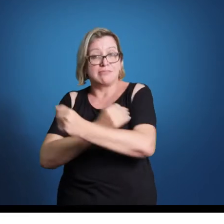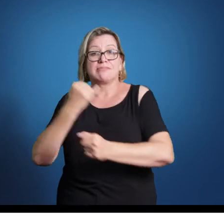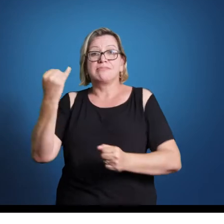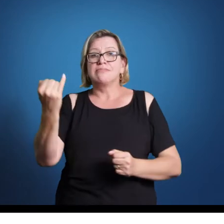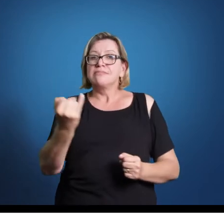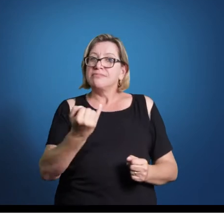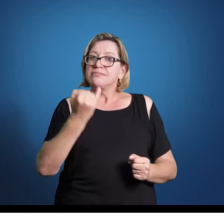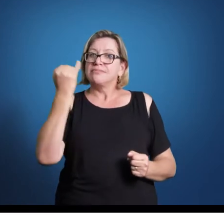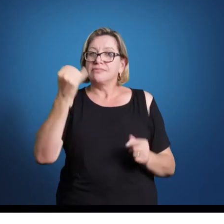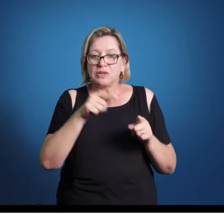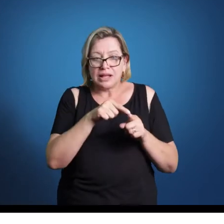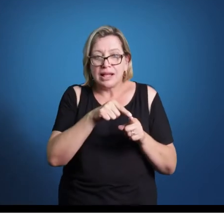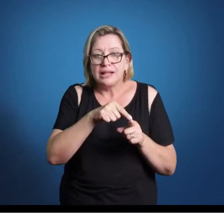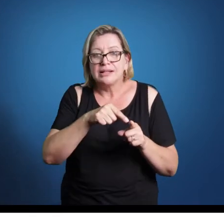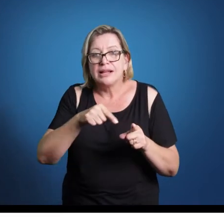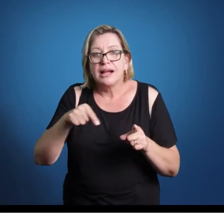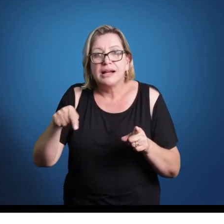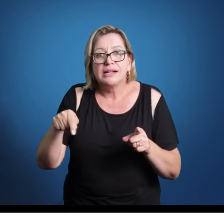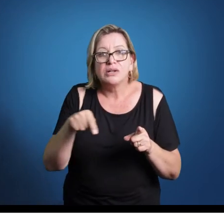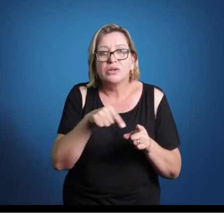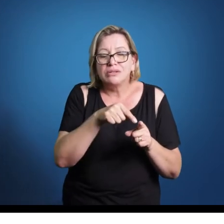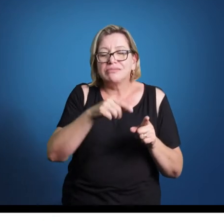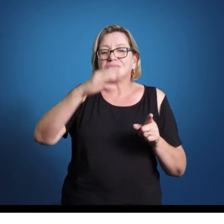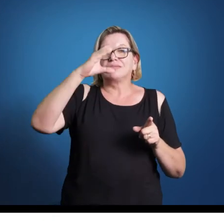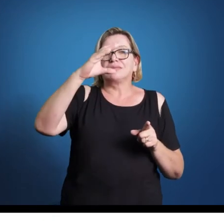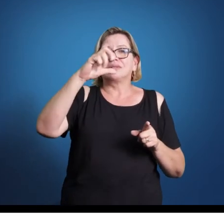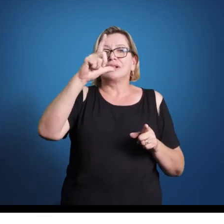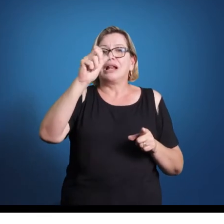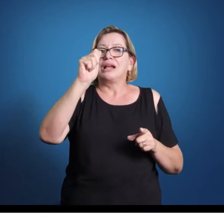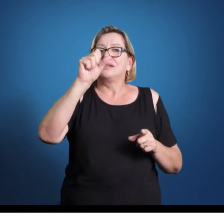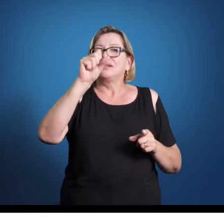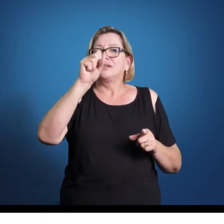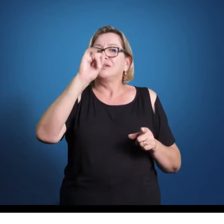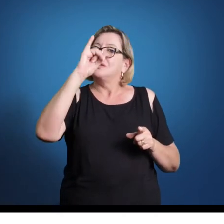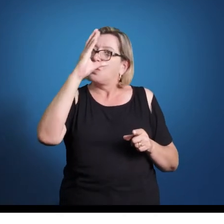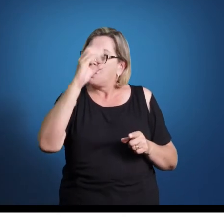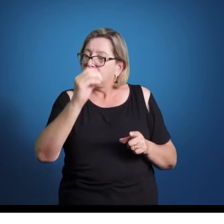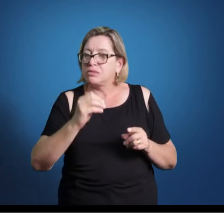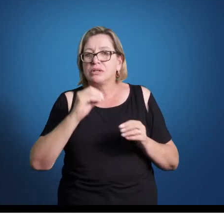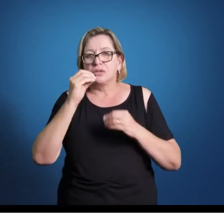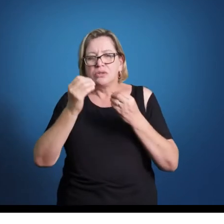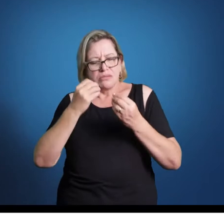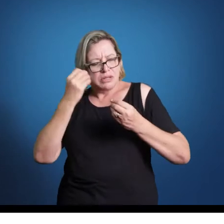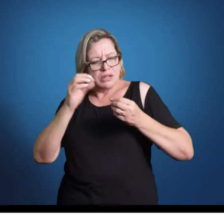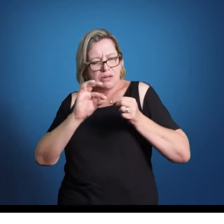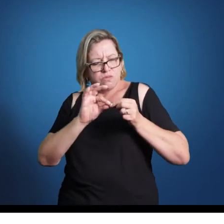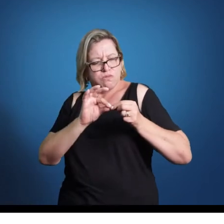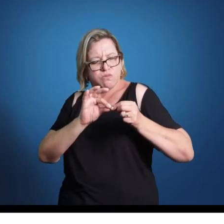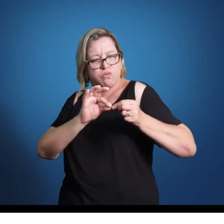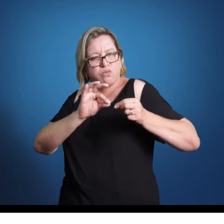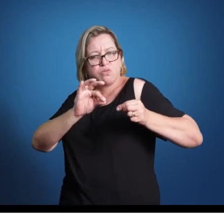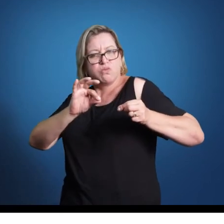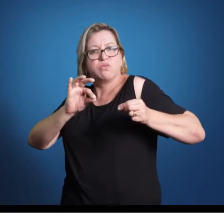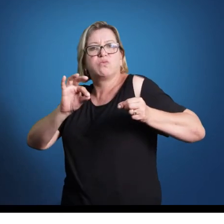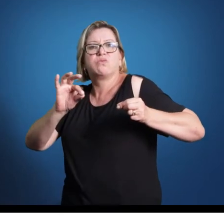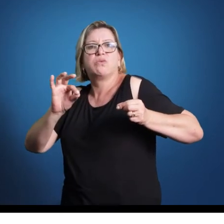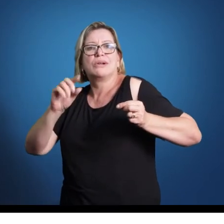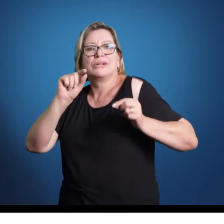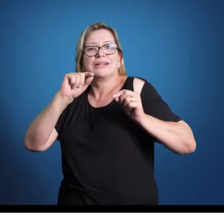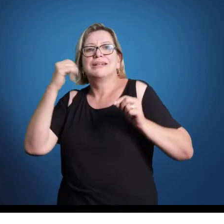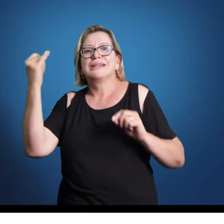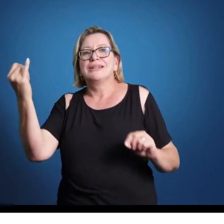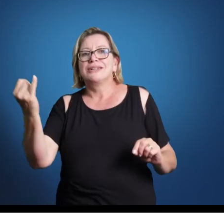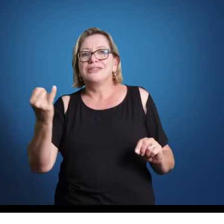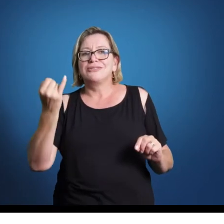sobre elas durante o período clássico, onde a forma é esticada. Uma das coisas mais interessantes para um compositor clássico